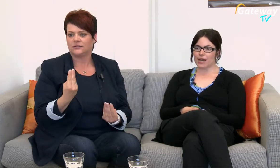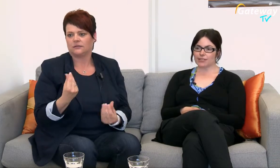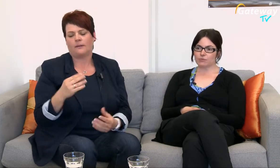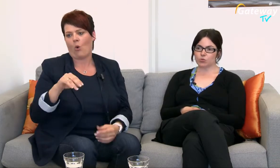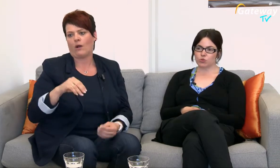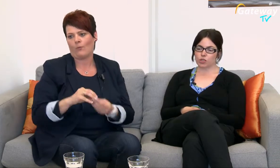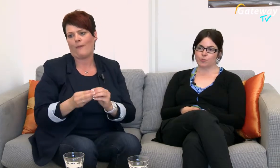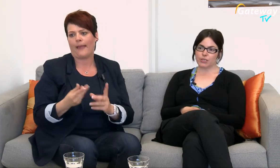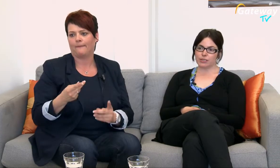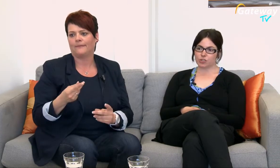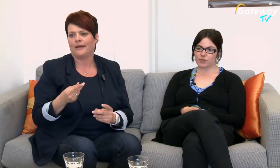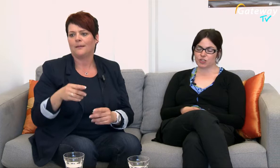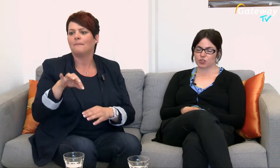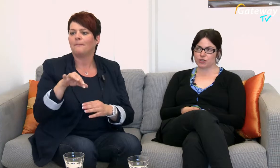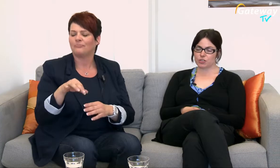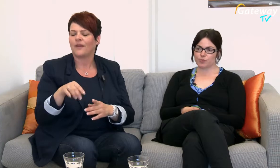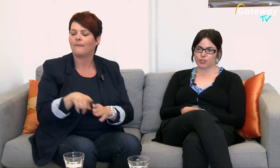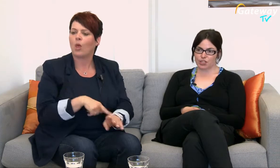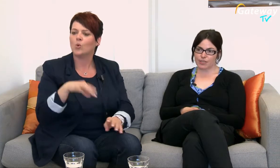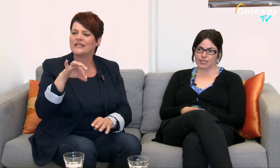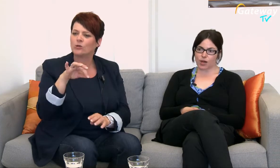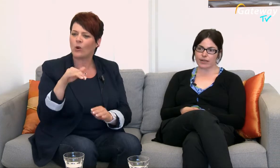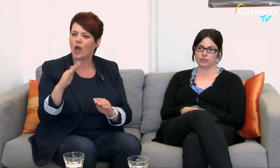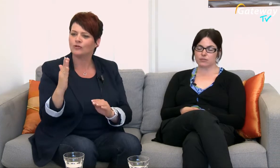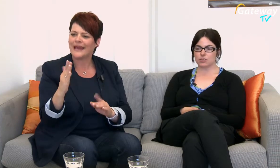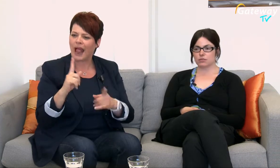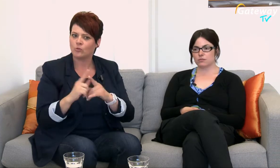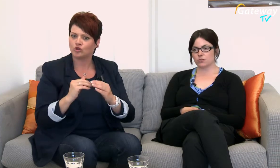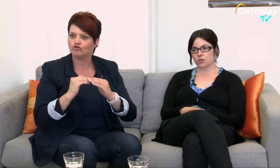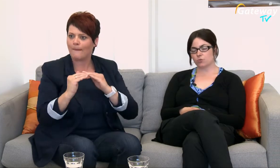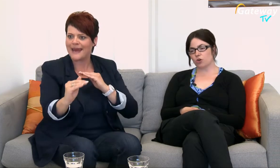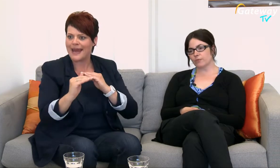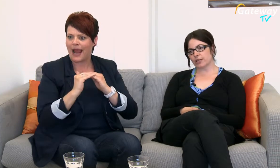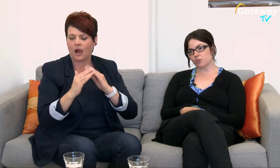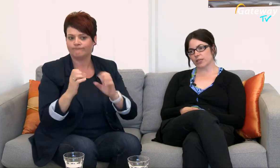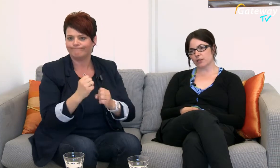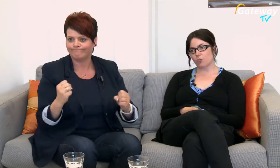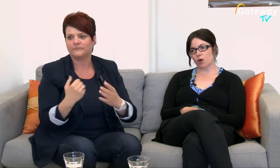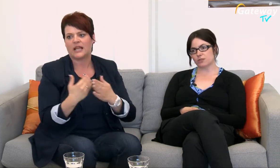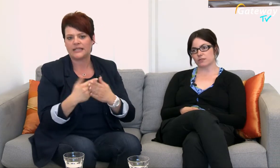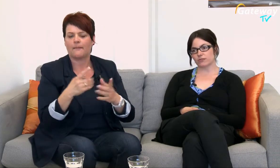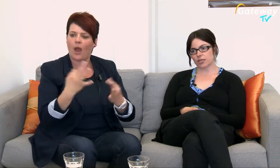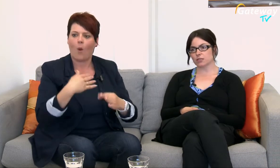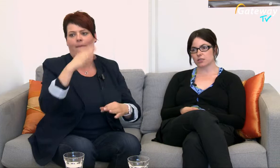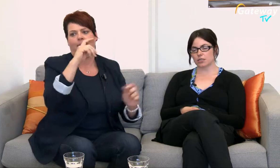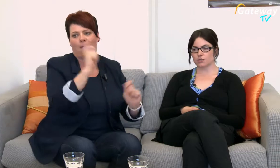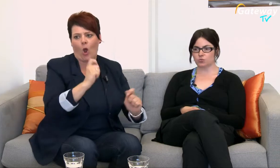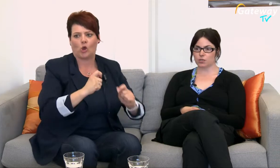hat, den Blutzuckerspiegel entsprechend stabil zu halten und solche bekommen dann entsprechend auch Pausen während der Klausuren,